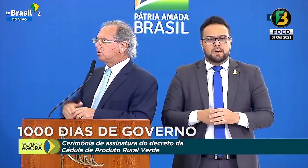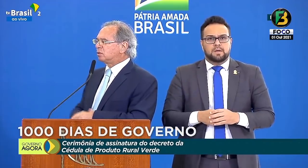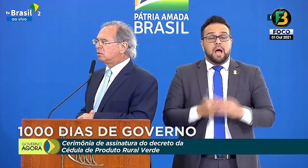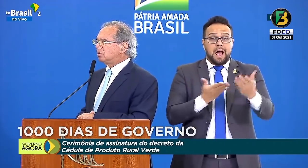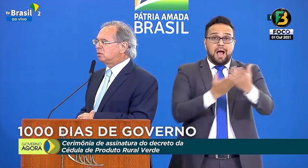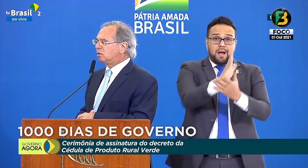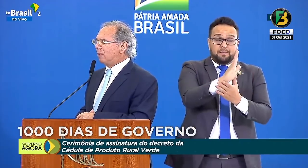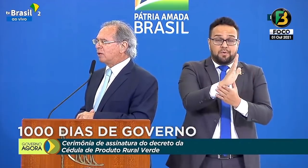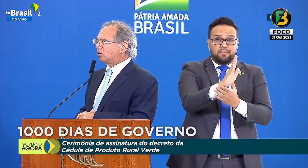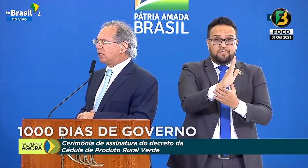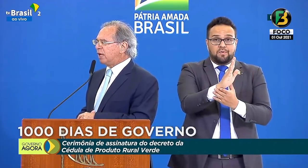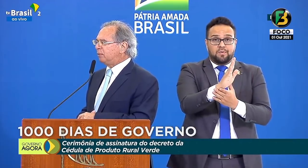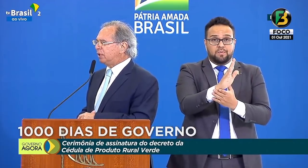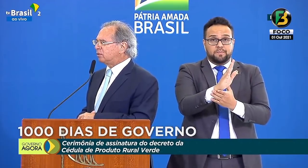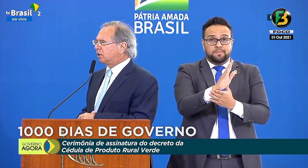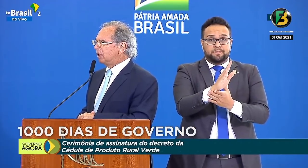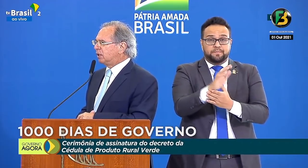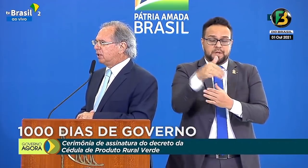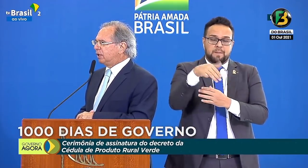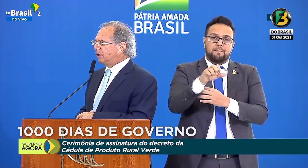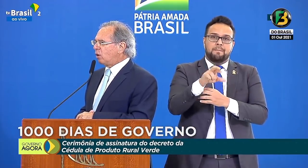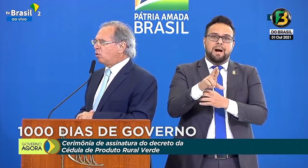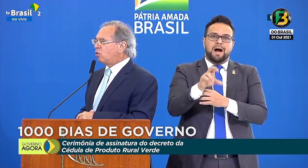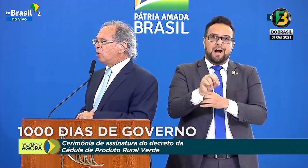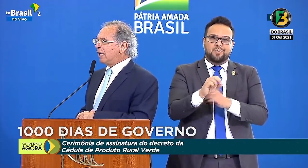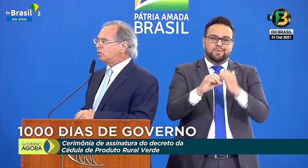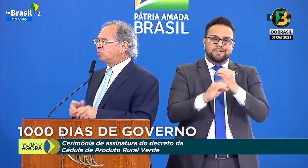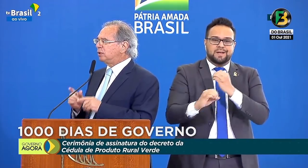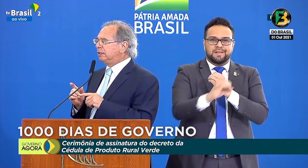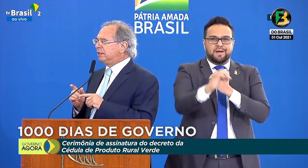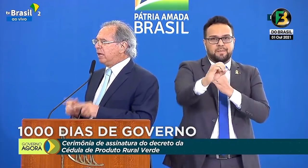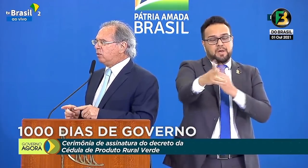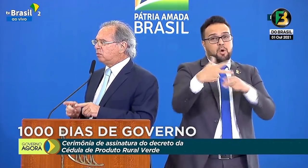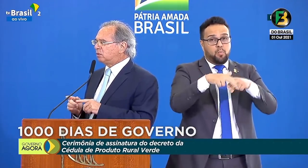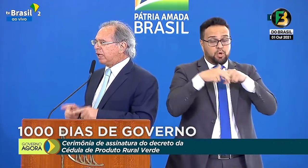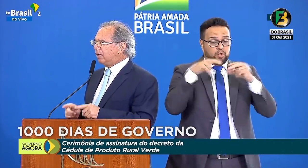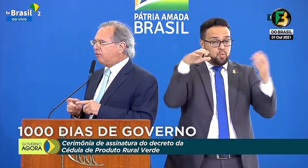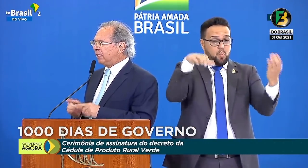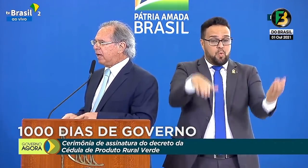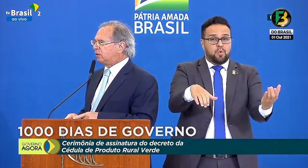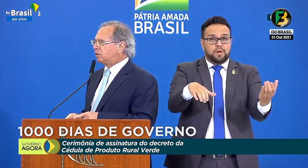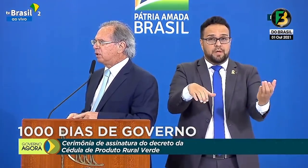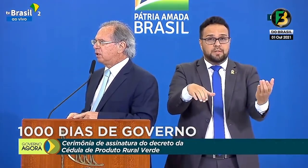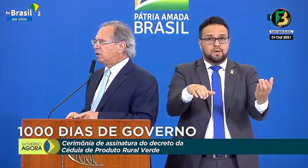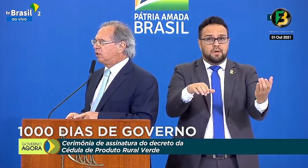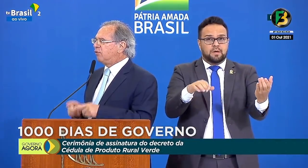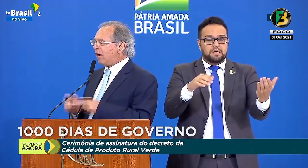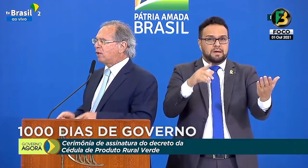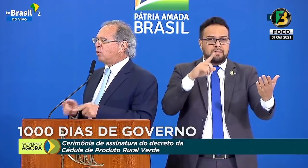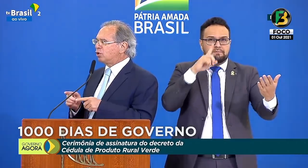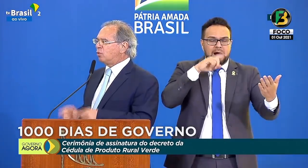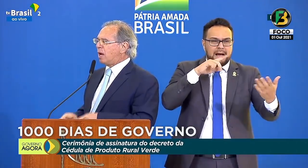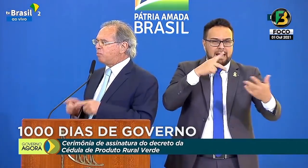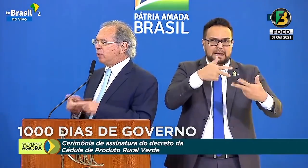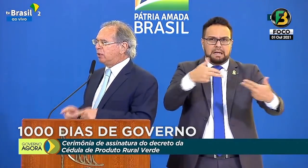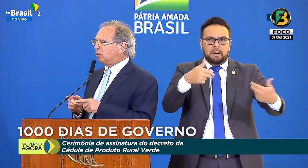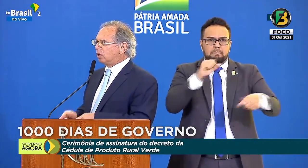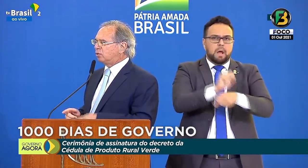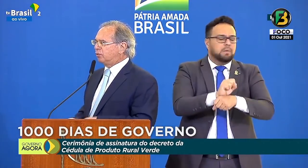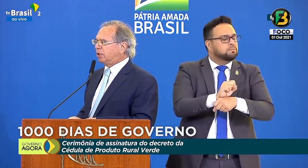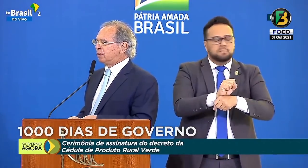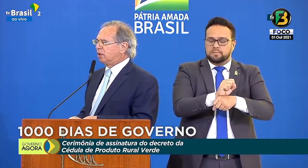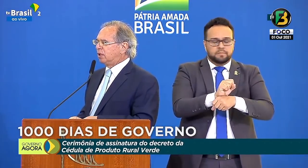Aprovamos o marco do saneamento. Então, o Congresso não tem falhado e vai continuar